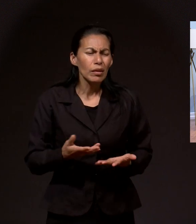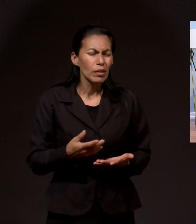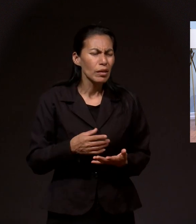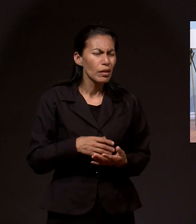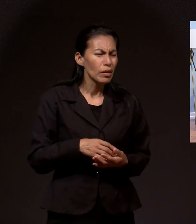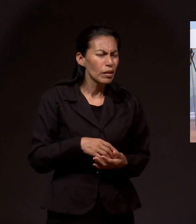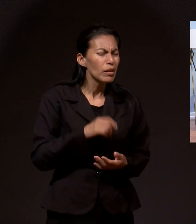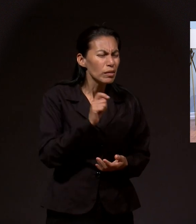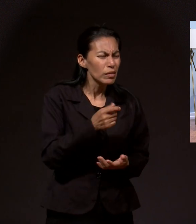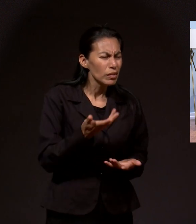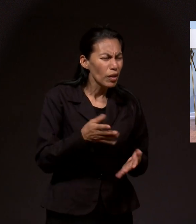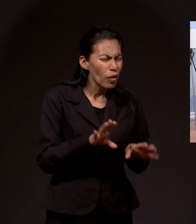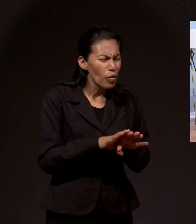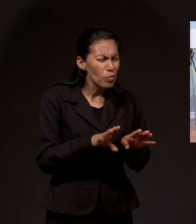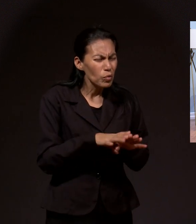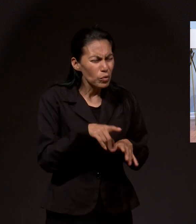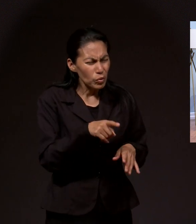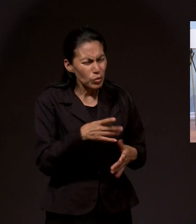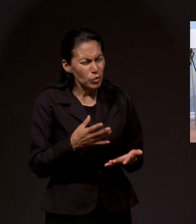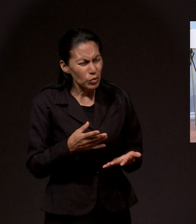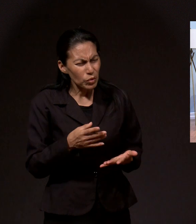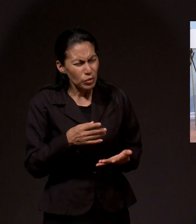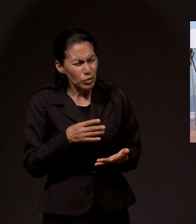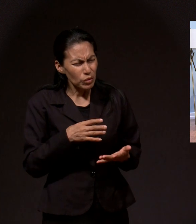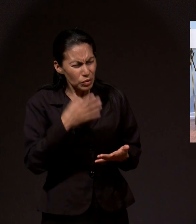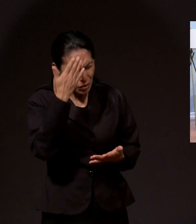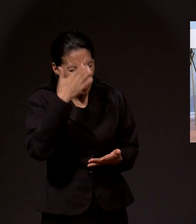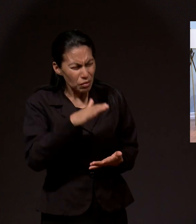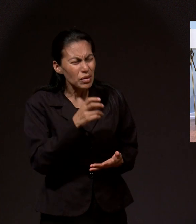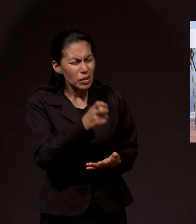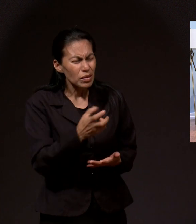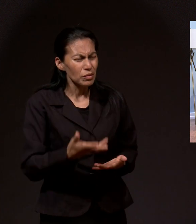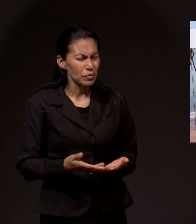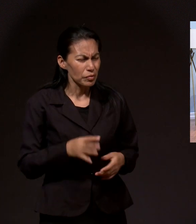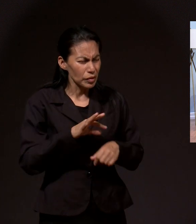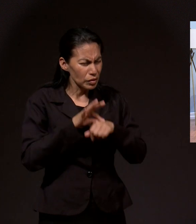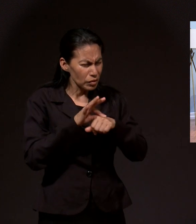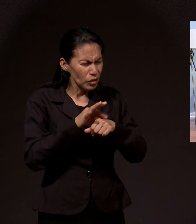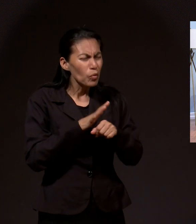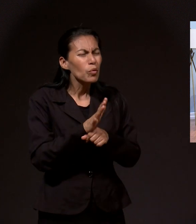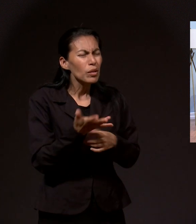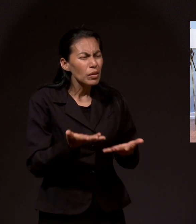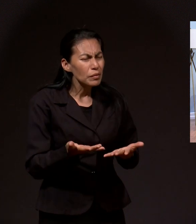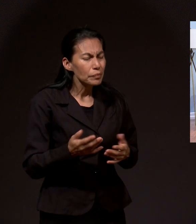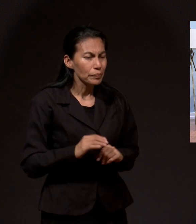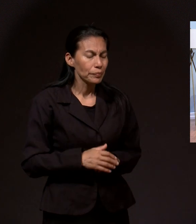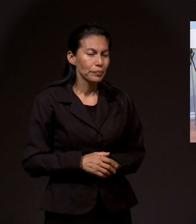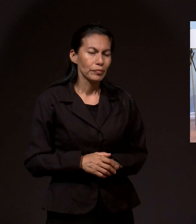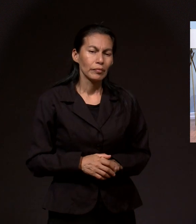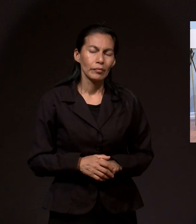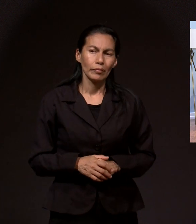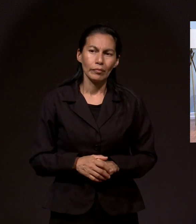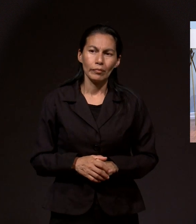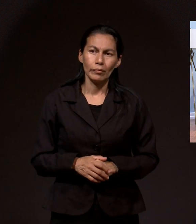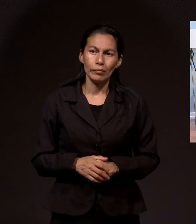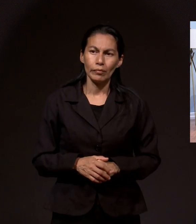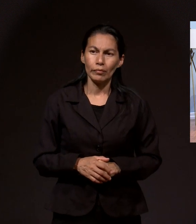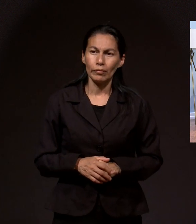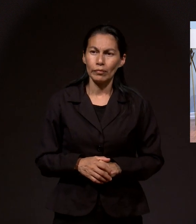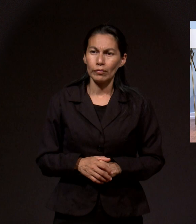cuéntanos algo, Carlitos, ¿cómo fue esto? ¿Cómo llegaste a saber esto? ¿Qué experiencia has tenido?